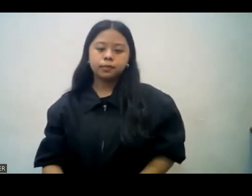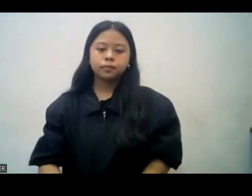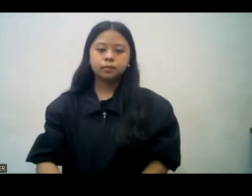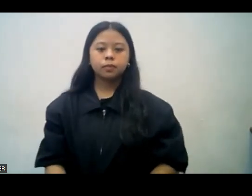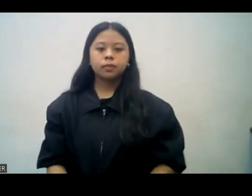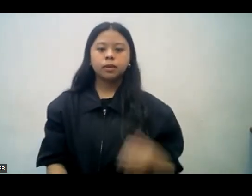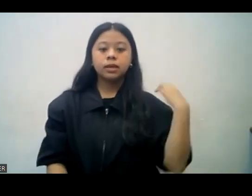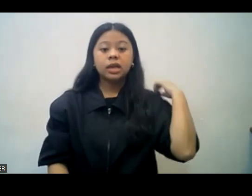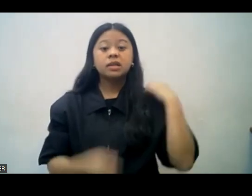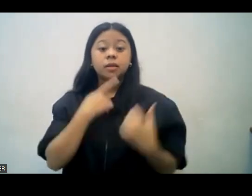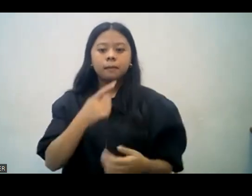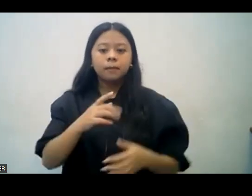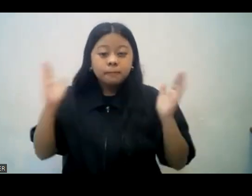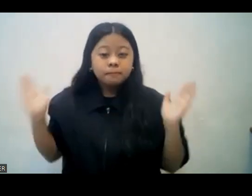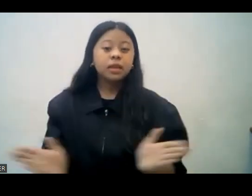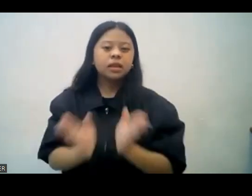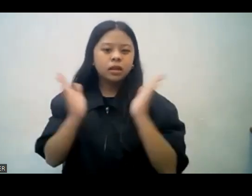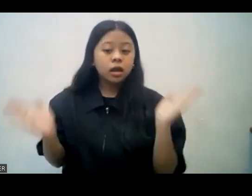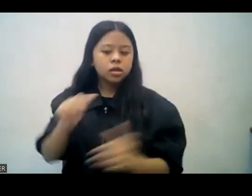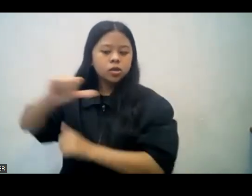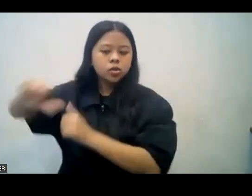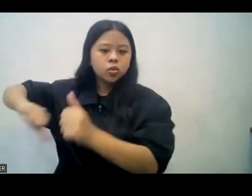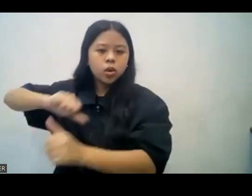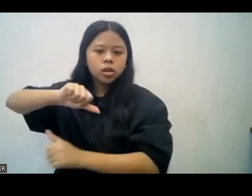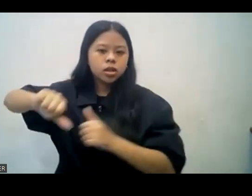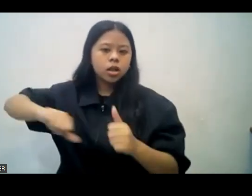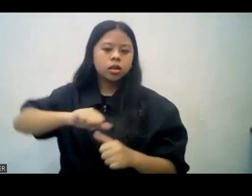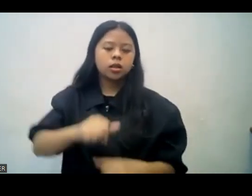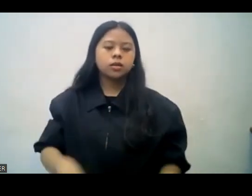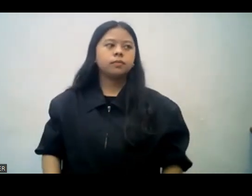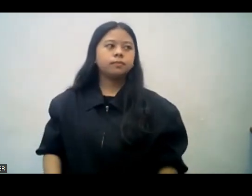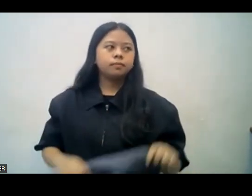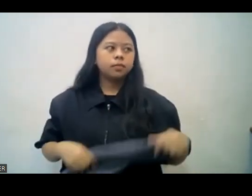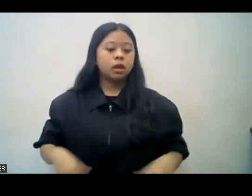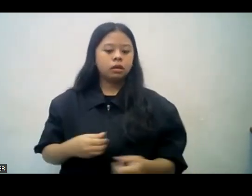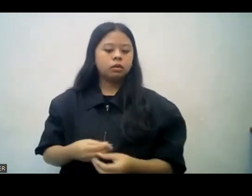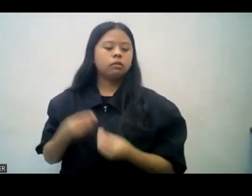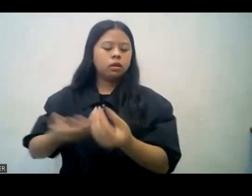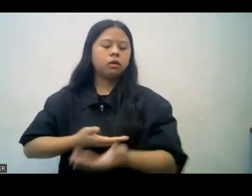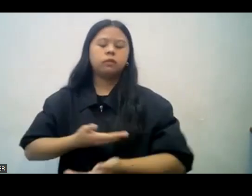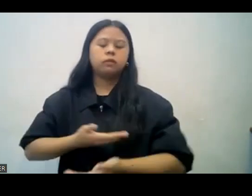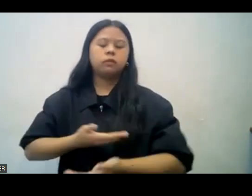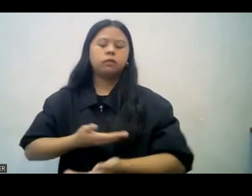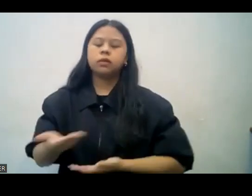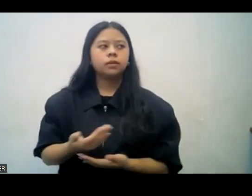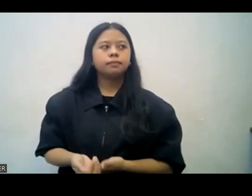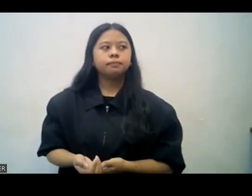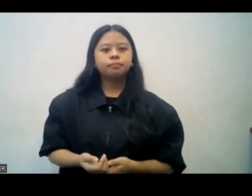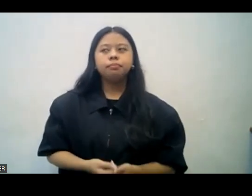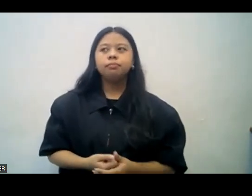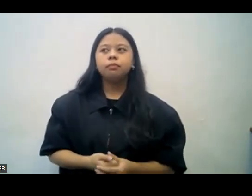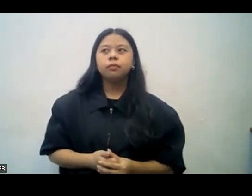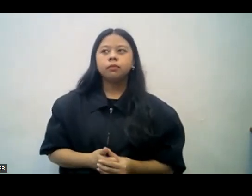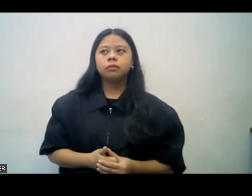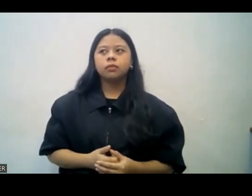daily. Kaya sabi dito, magpayuhan kayo sa isa't isa, araw-araw. It means you're encouraging each